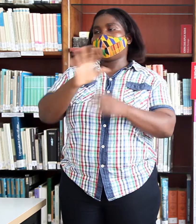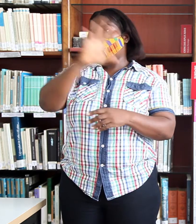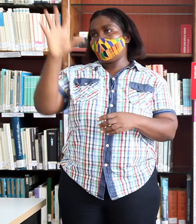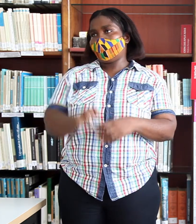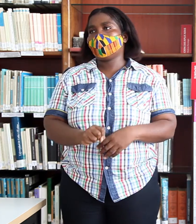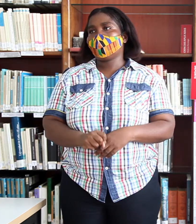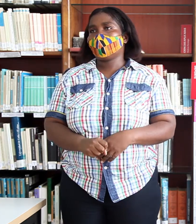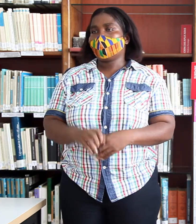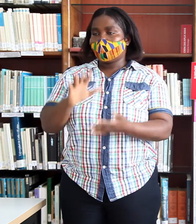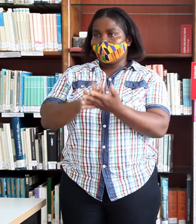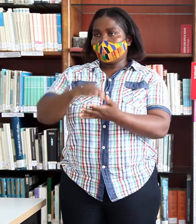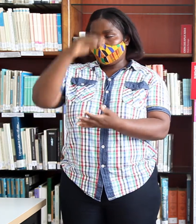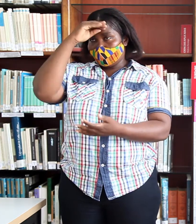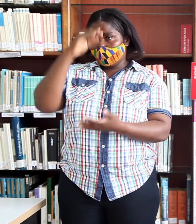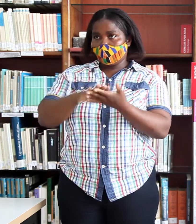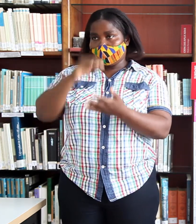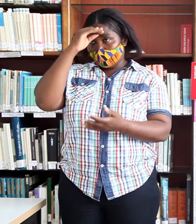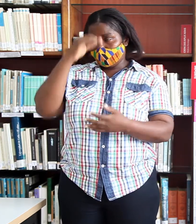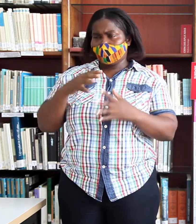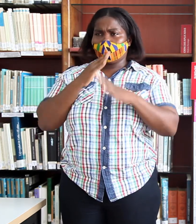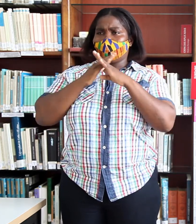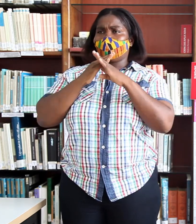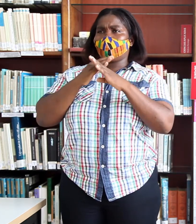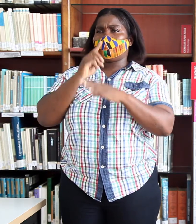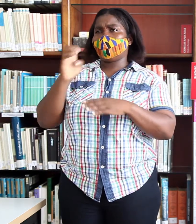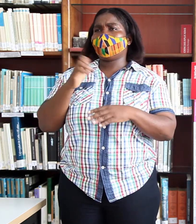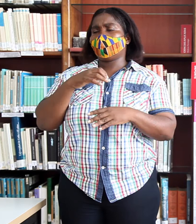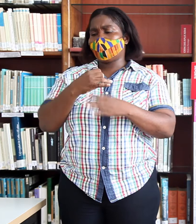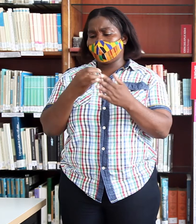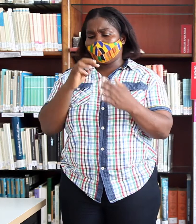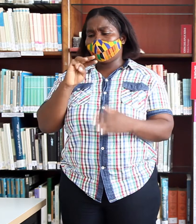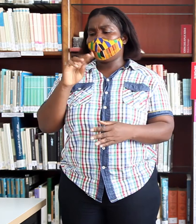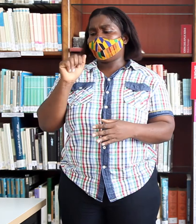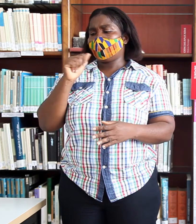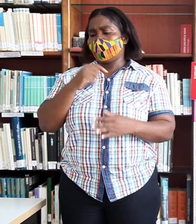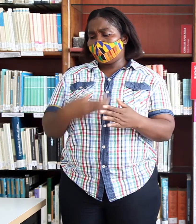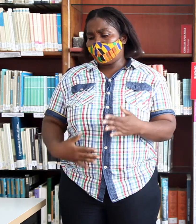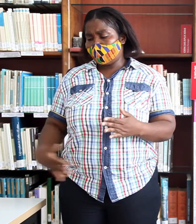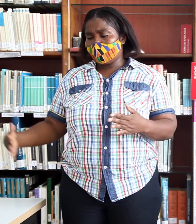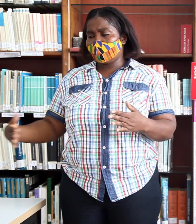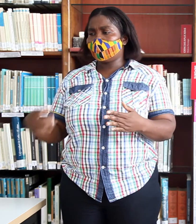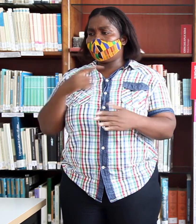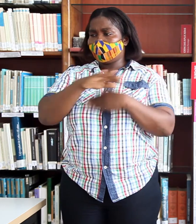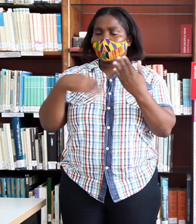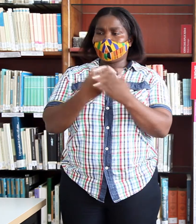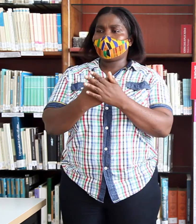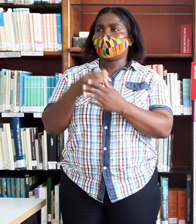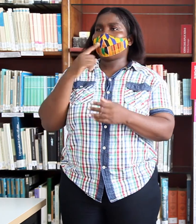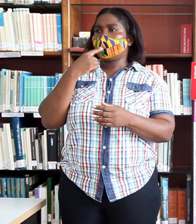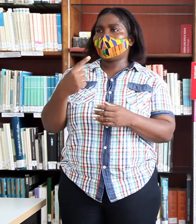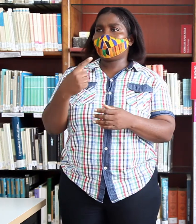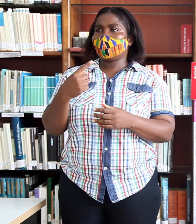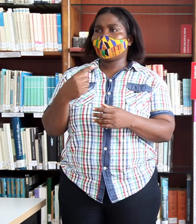El aprendizaje, afrontar la vida sin restringirse a lo que marcan